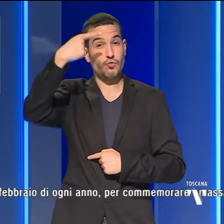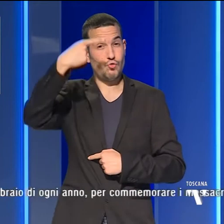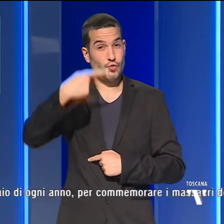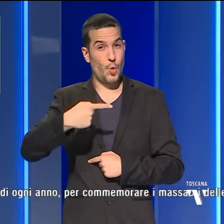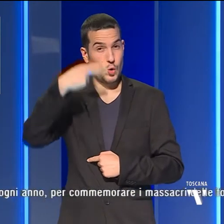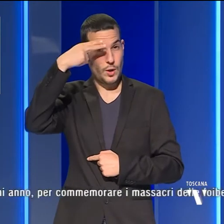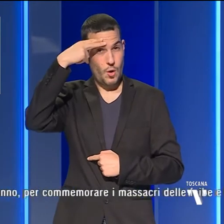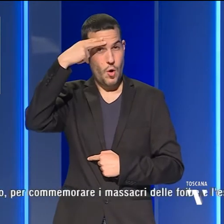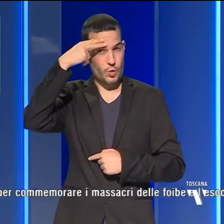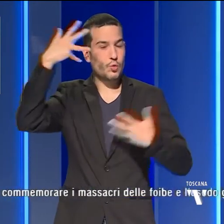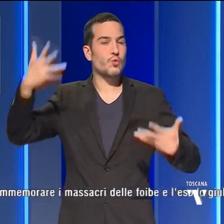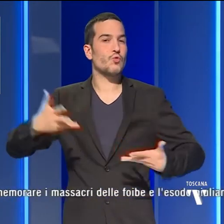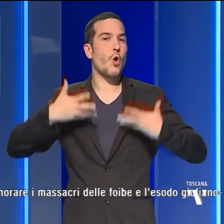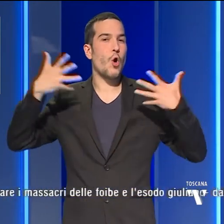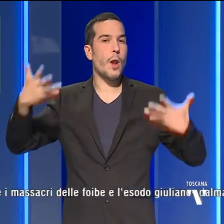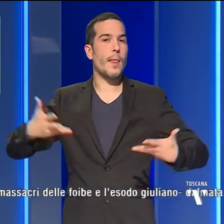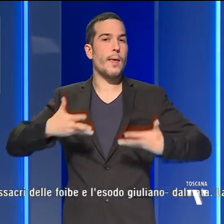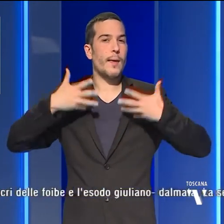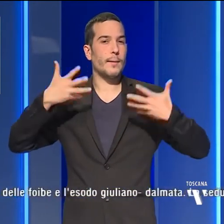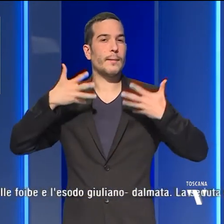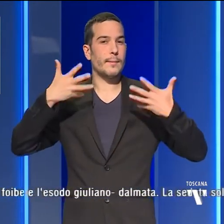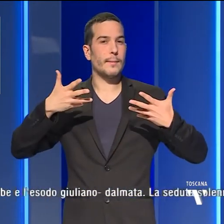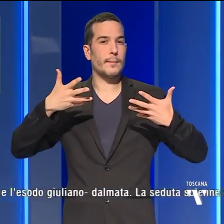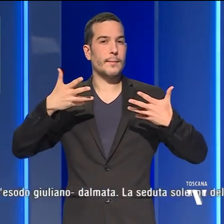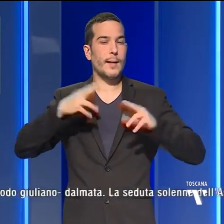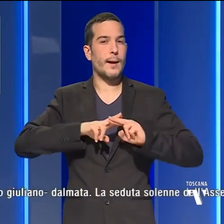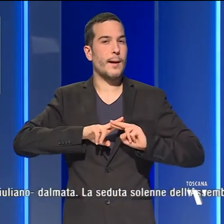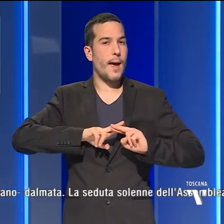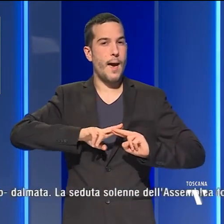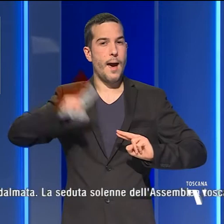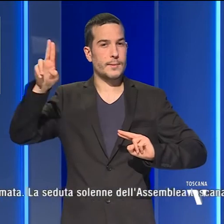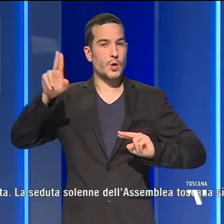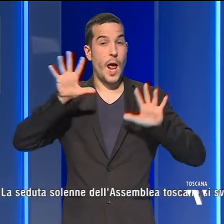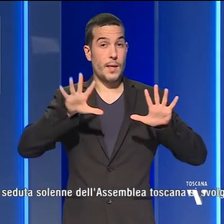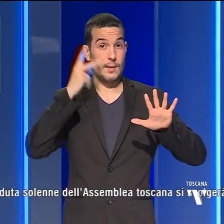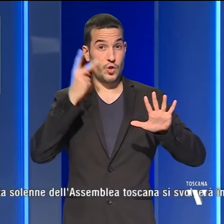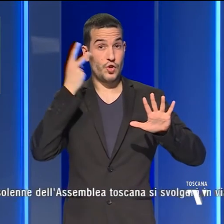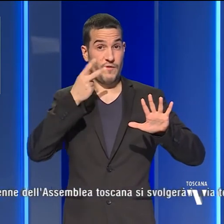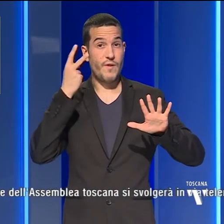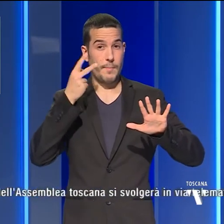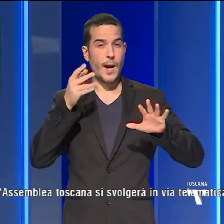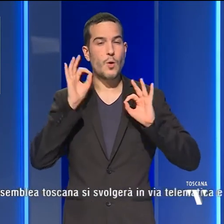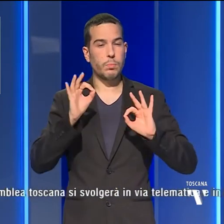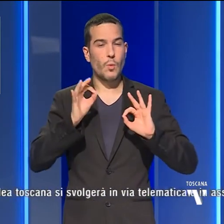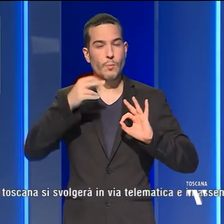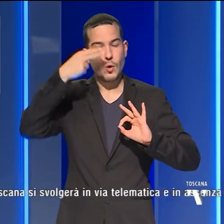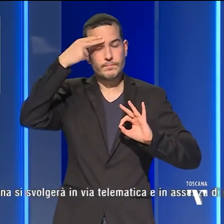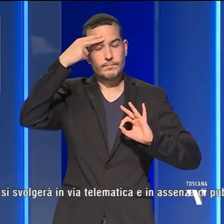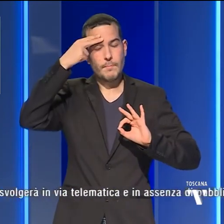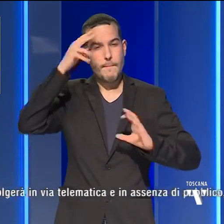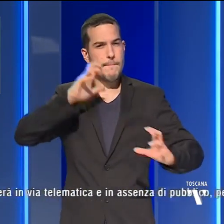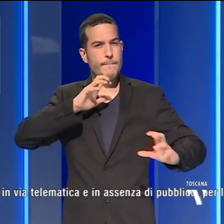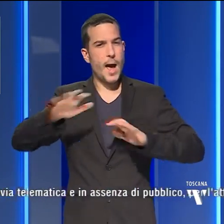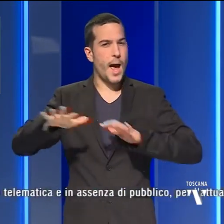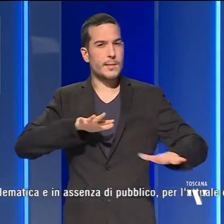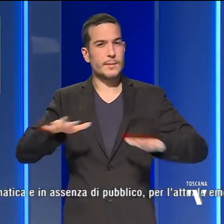una solennità civile nazionale italiana celebrata appunto il 10 febbraio di ogni anno per commemorare i massacri delle